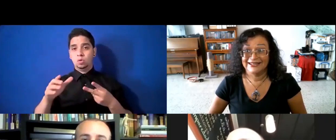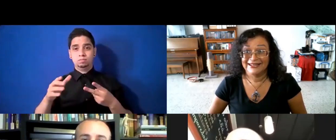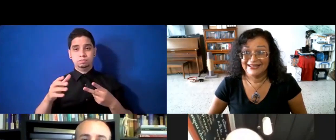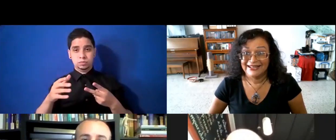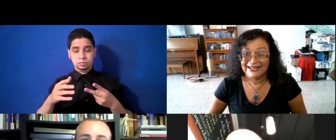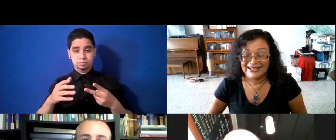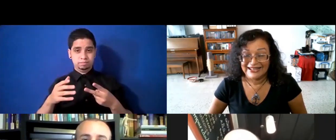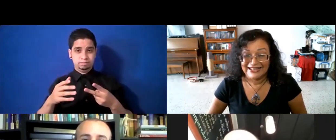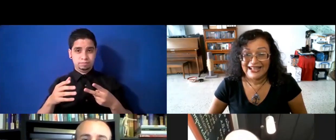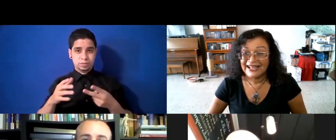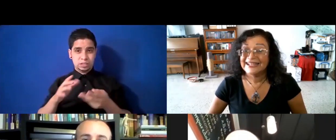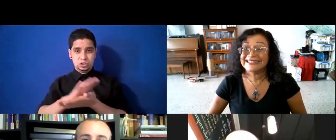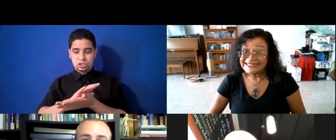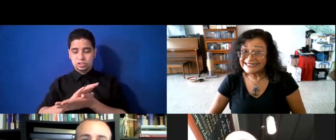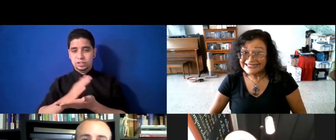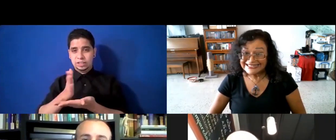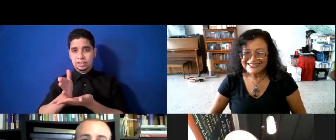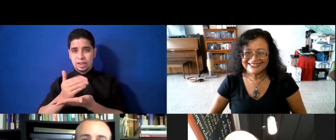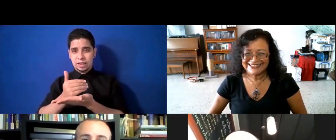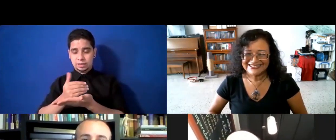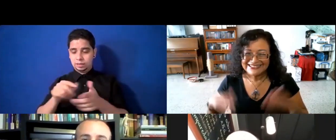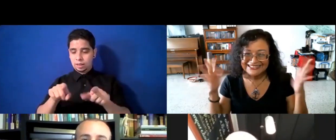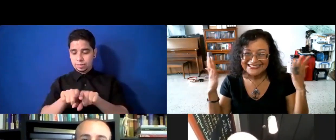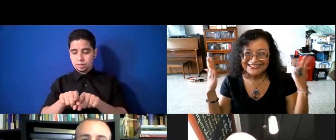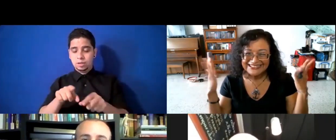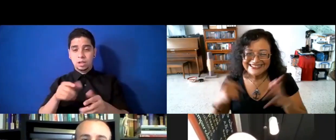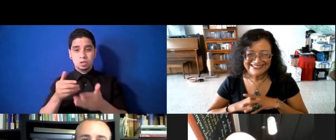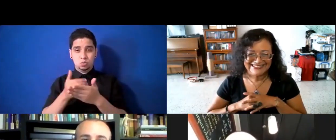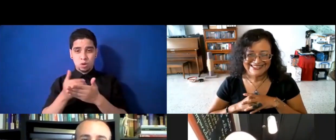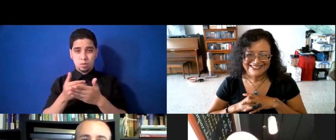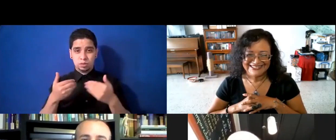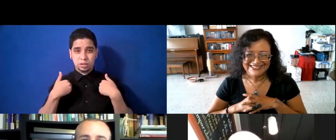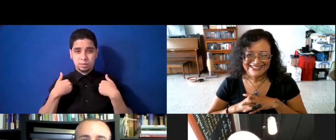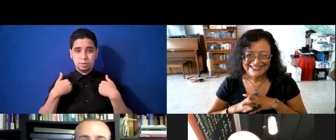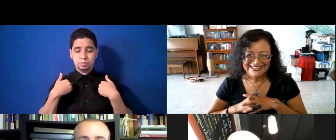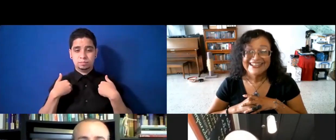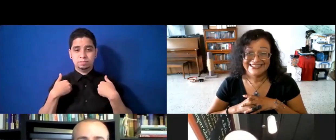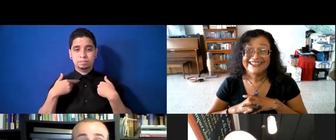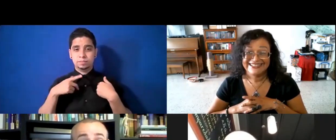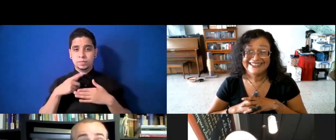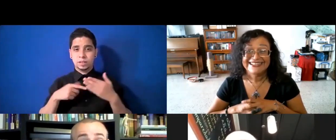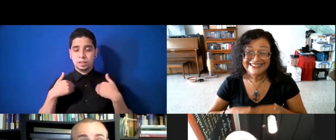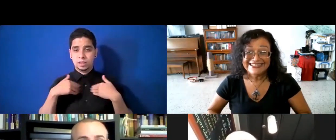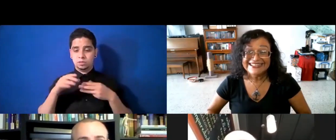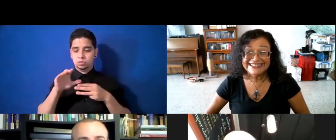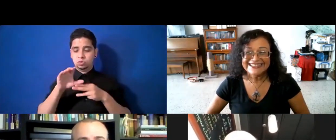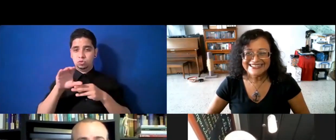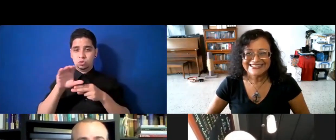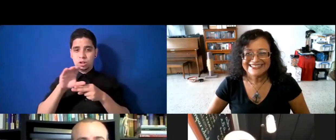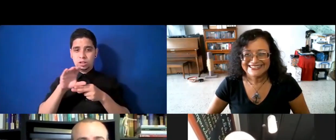nuevo, Adriana, por cierto, nuevo para ti, que es de chocolate, de Nutella, tiene